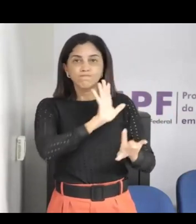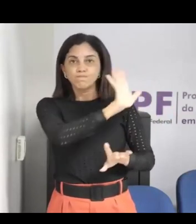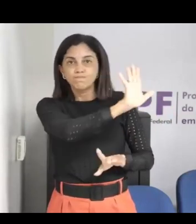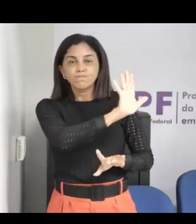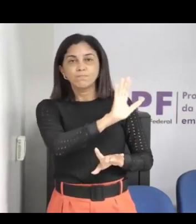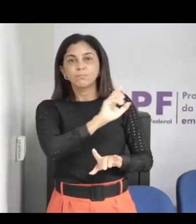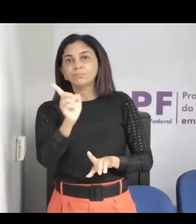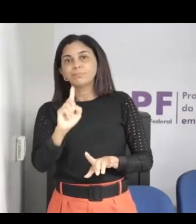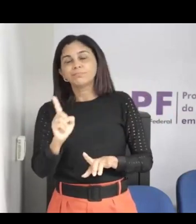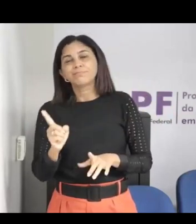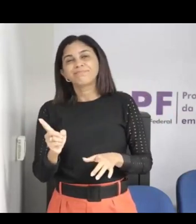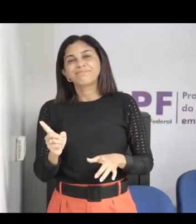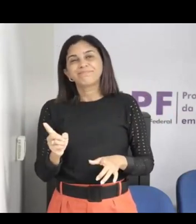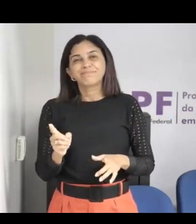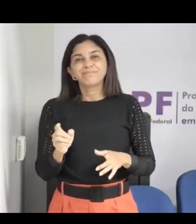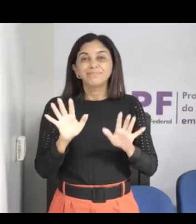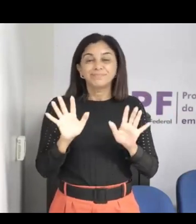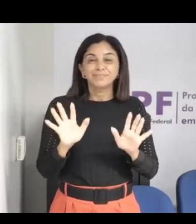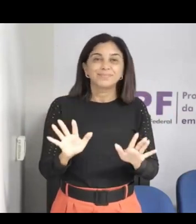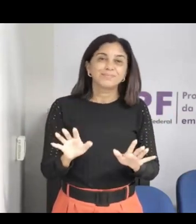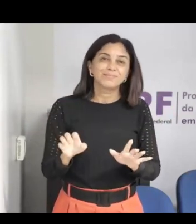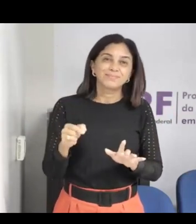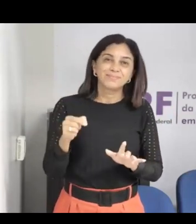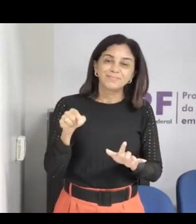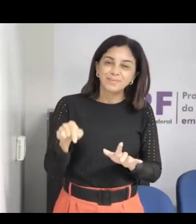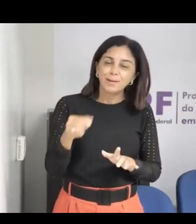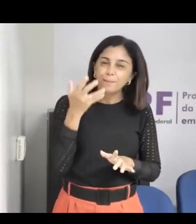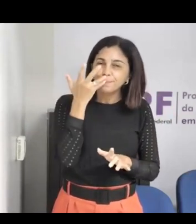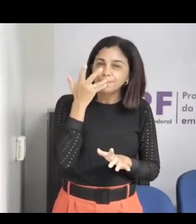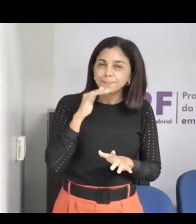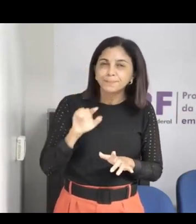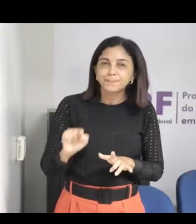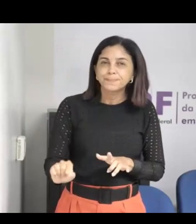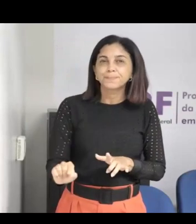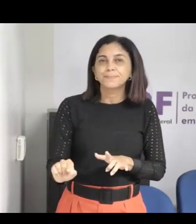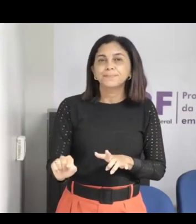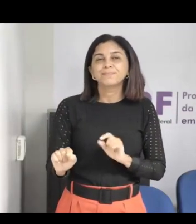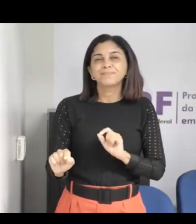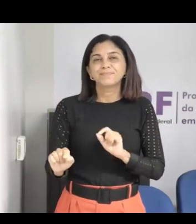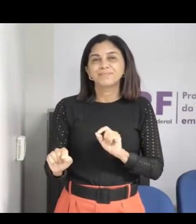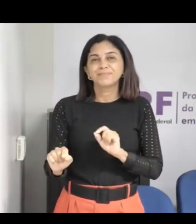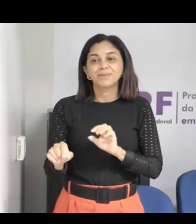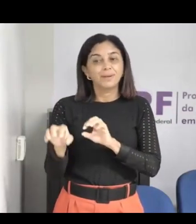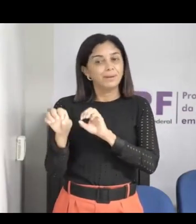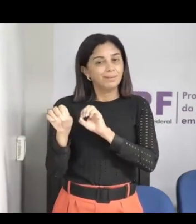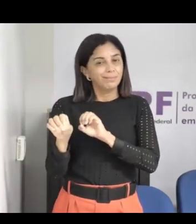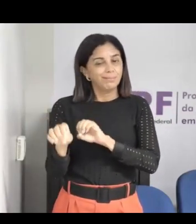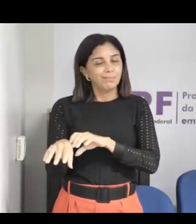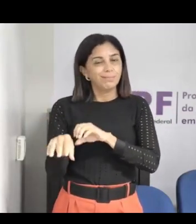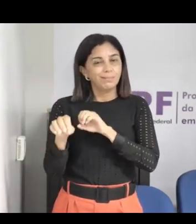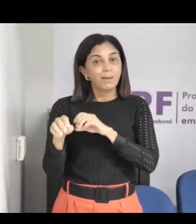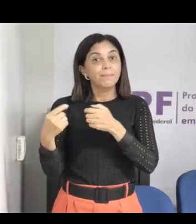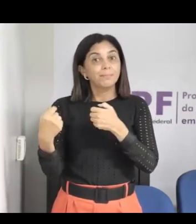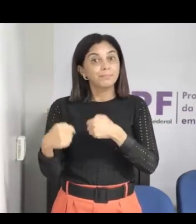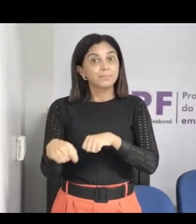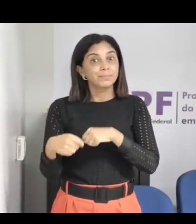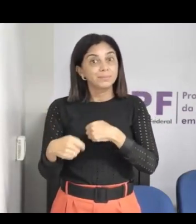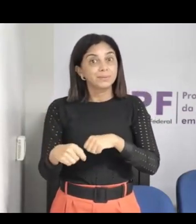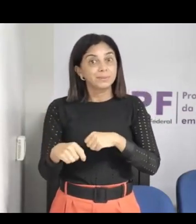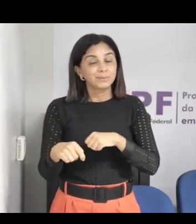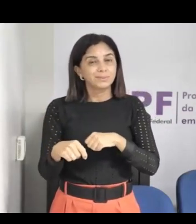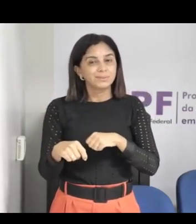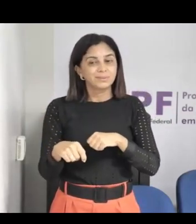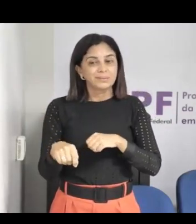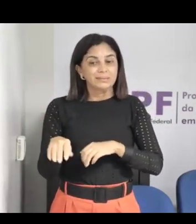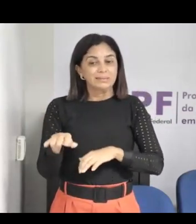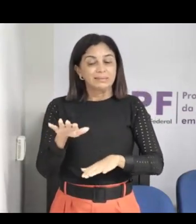com uma conversa estranha, geralmente a criança, ela está meio programada para obedecer, fala, não, é meu tio, ele tem